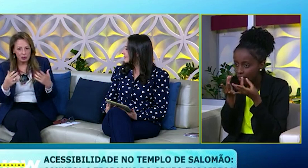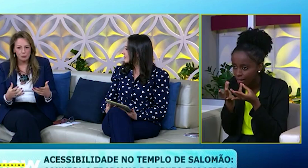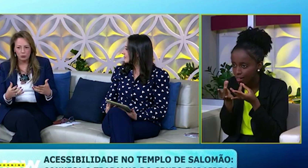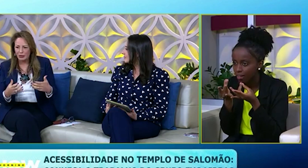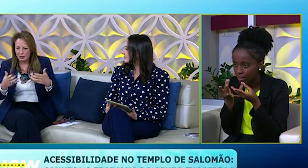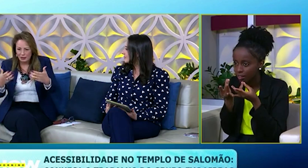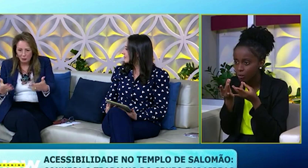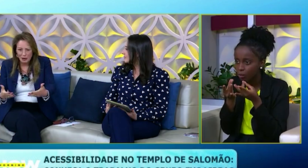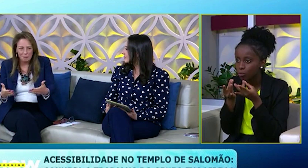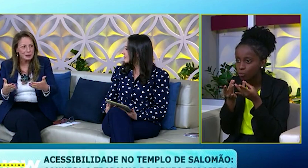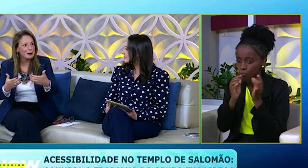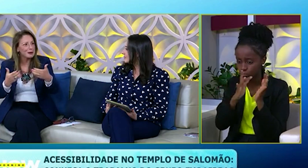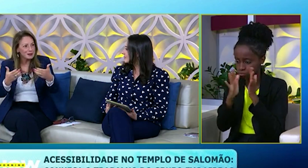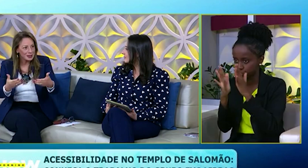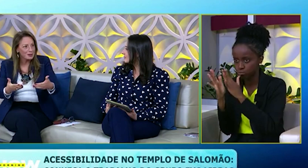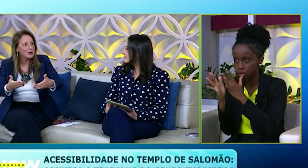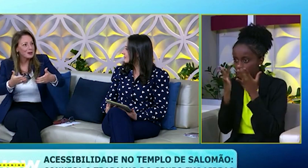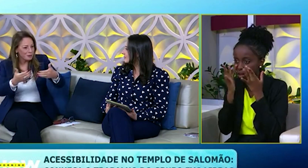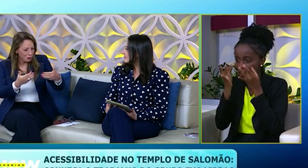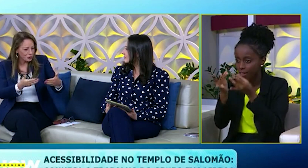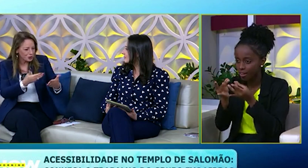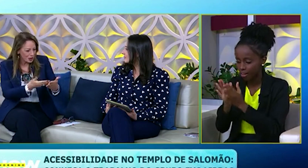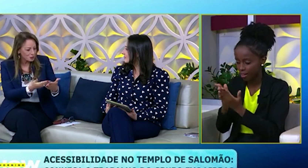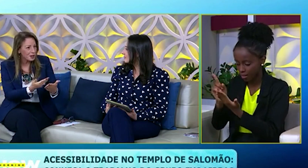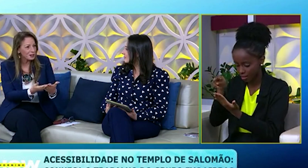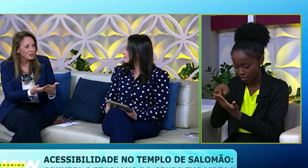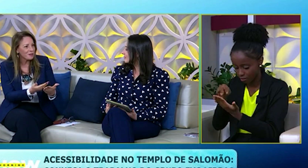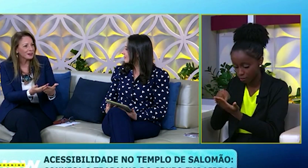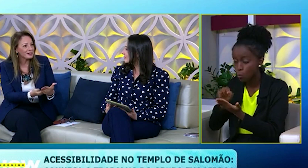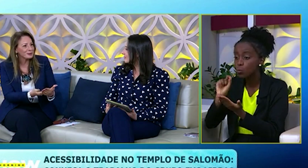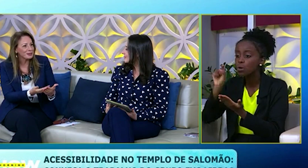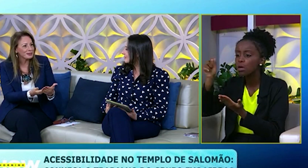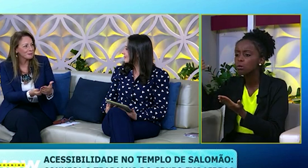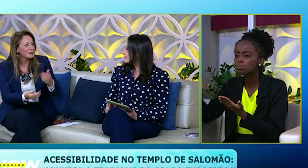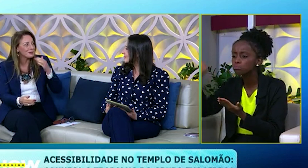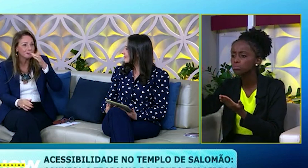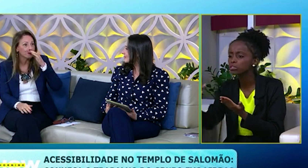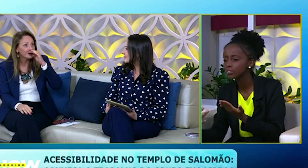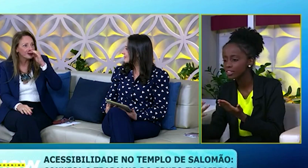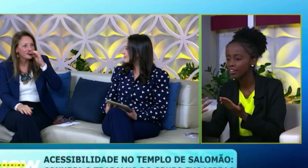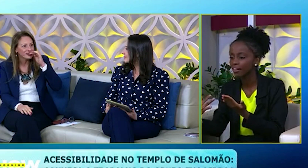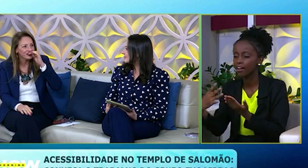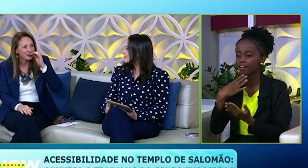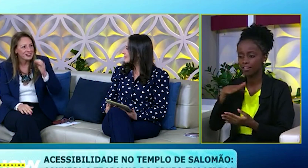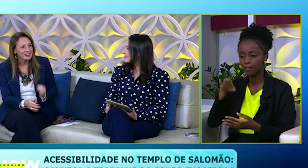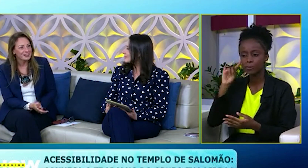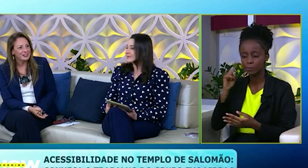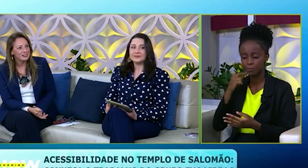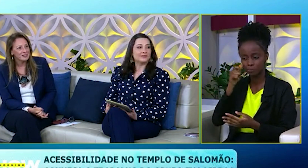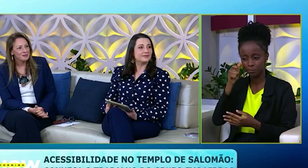interagiu o tempo todo, ela quis pegar a Bíblia, ela quis que ela dissesse o que que elas estão falando aqui na Bíblia, muito interessante.